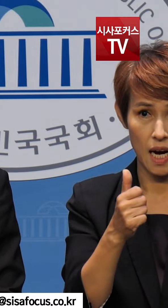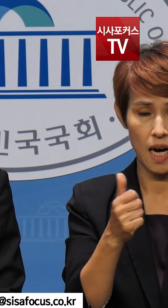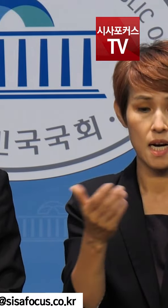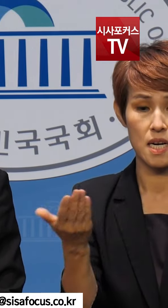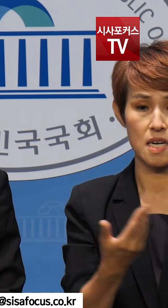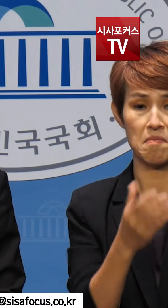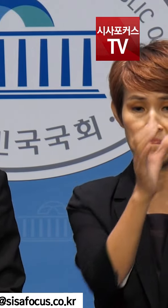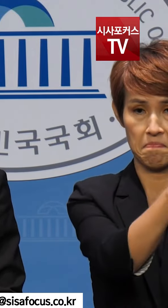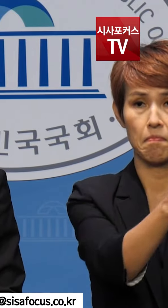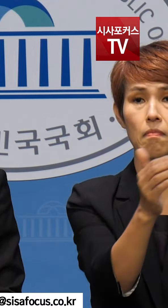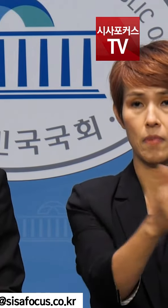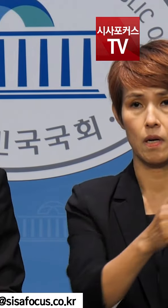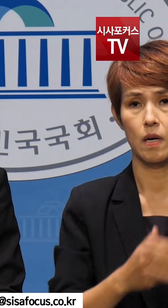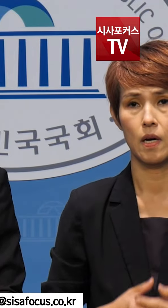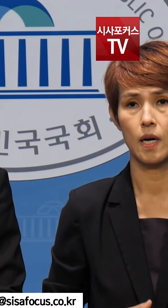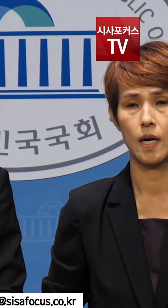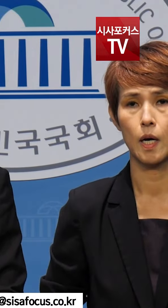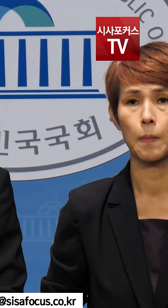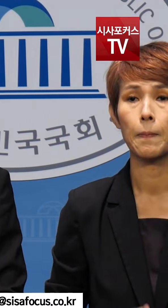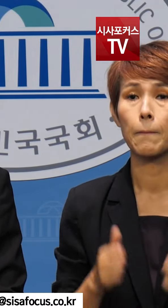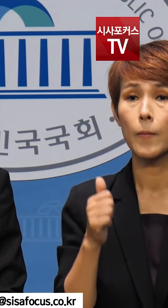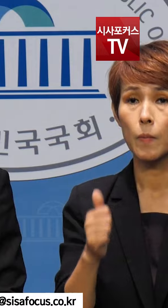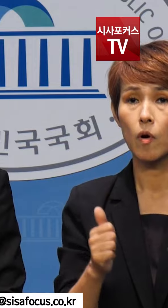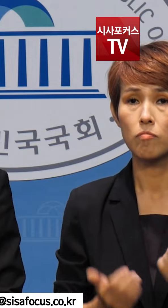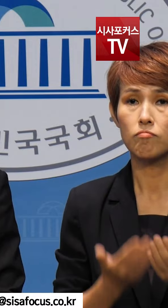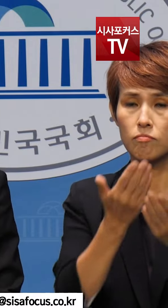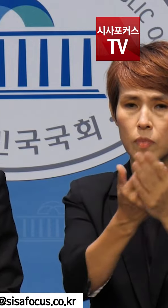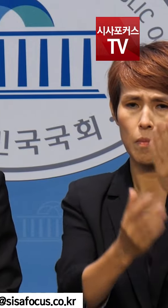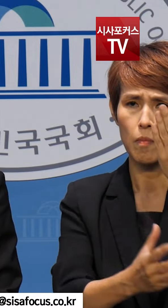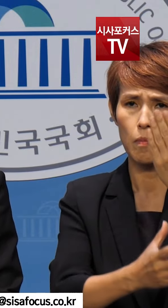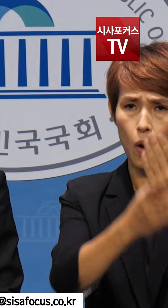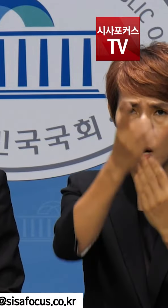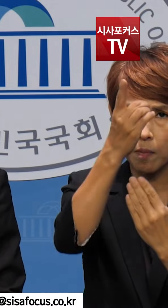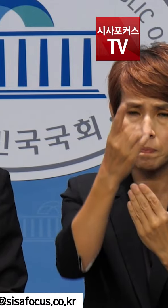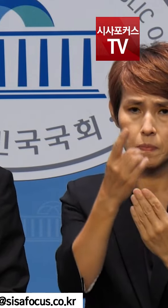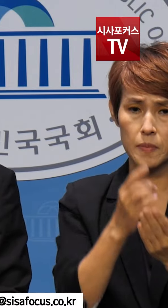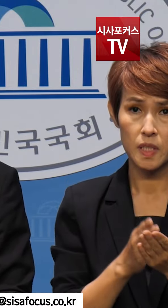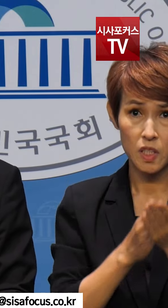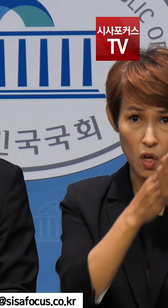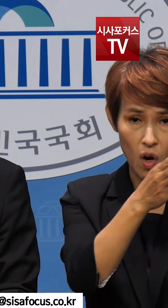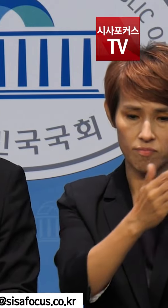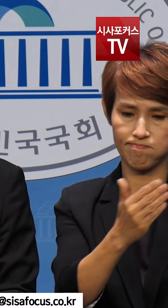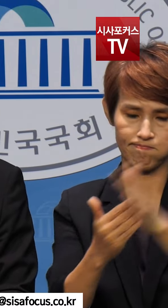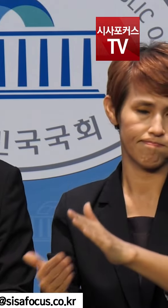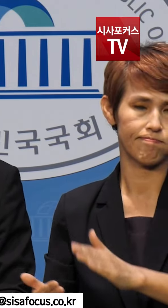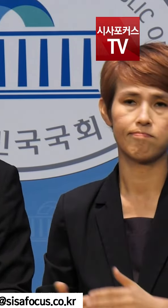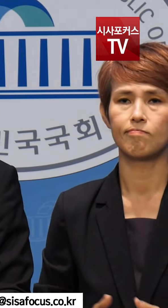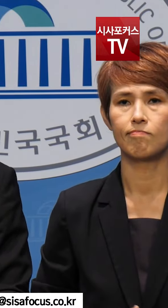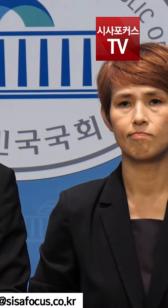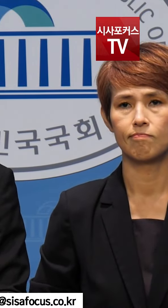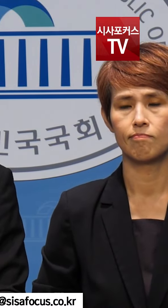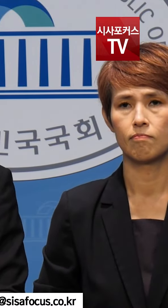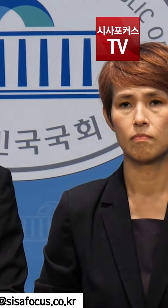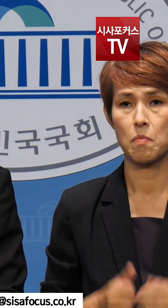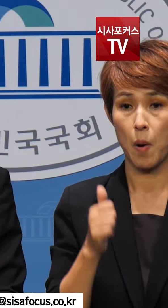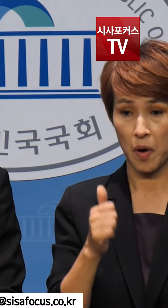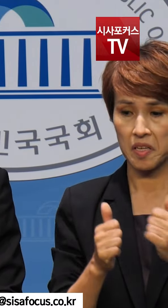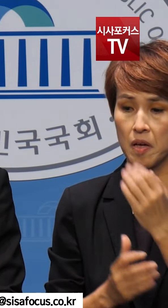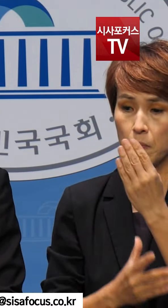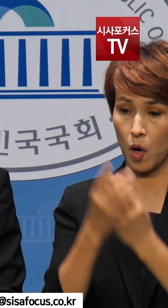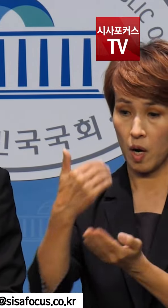배당하였습니다. 법원에 제출한 병합심리신청은 기각되었습니다. 법원이